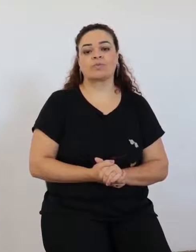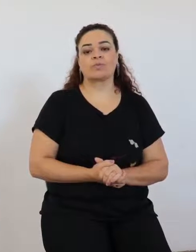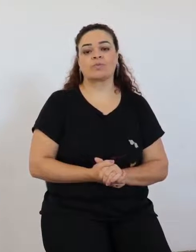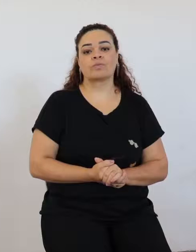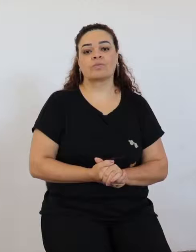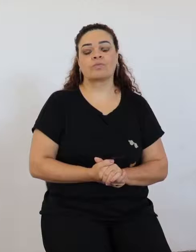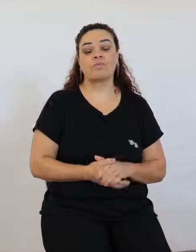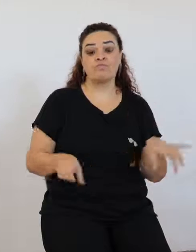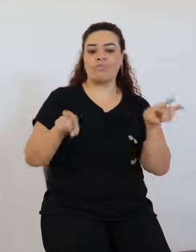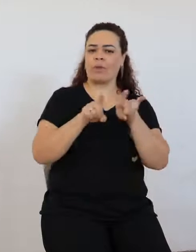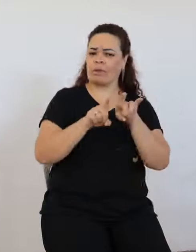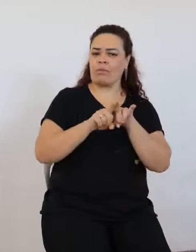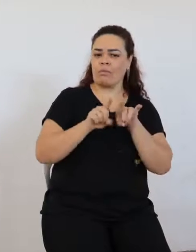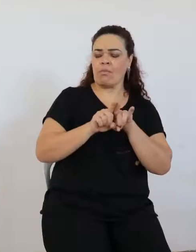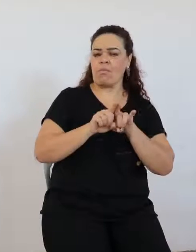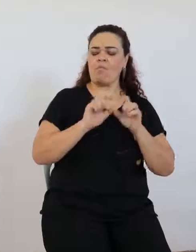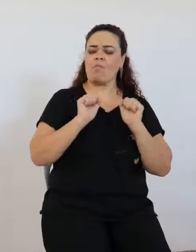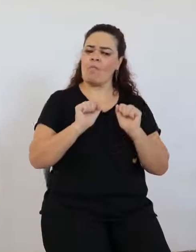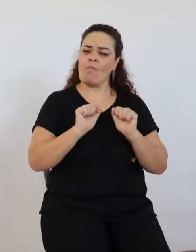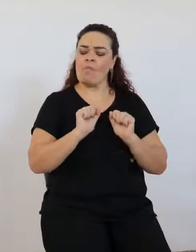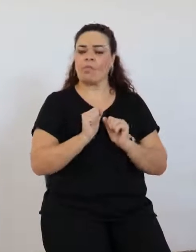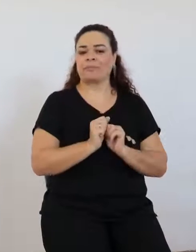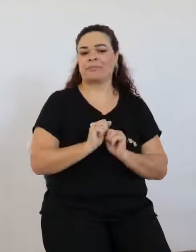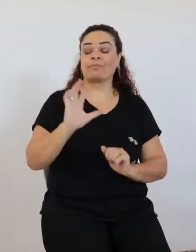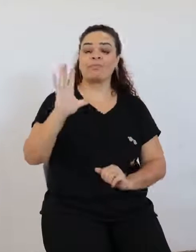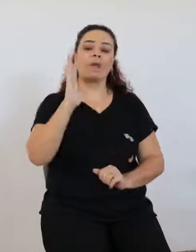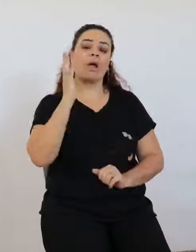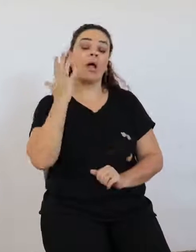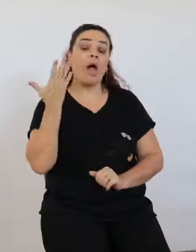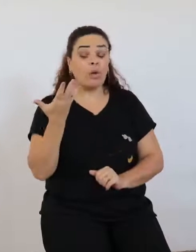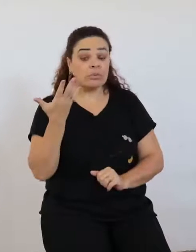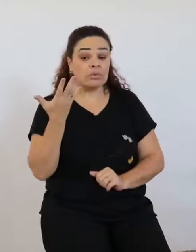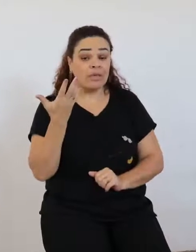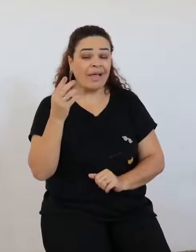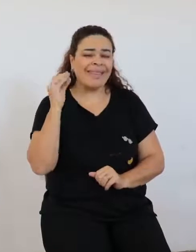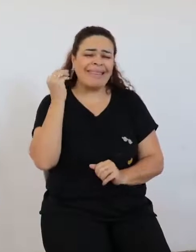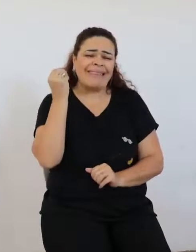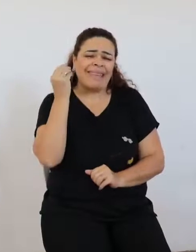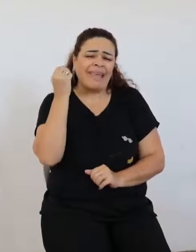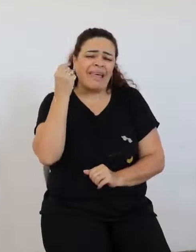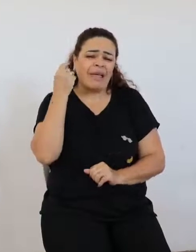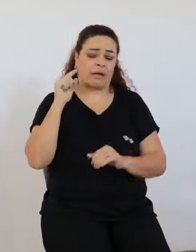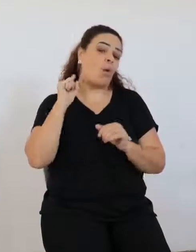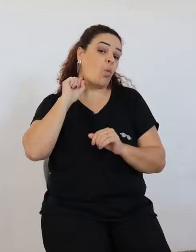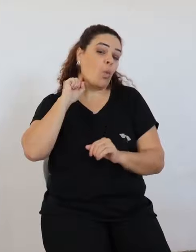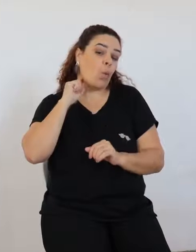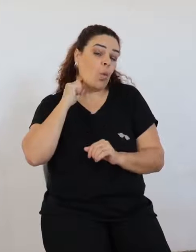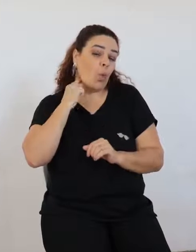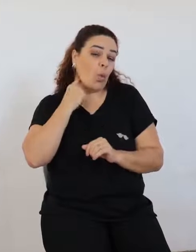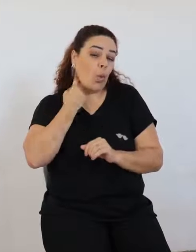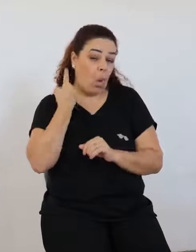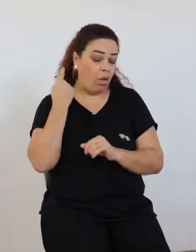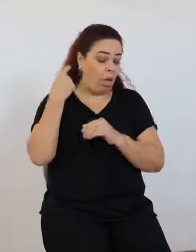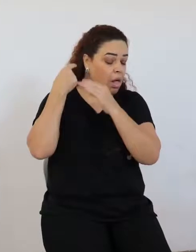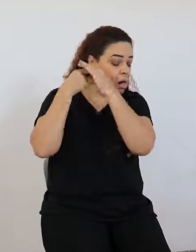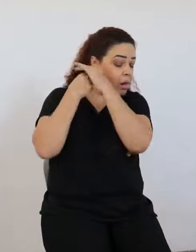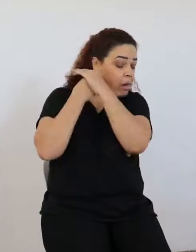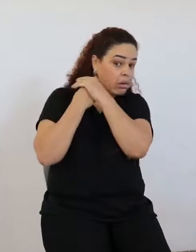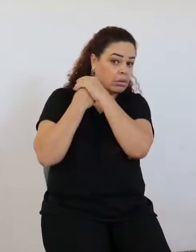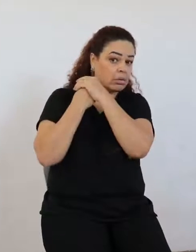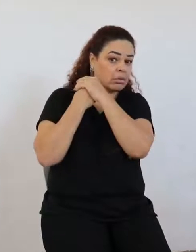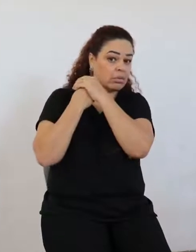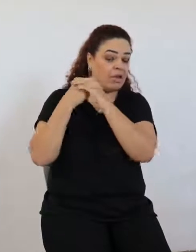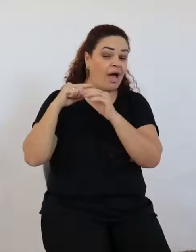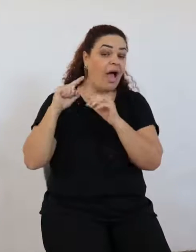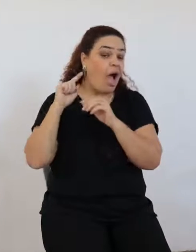Também ela pode ter um problema de audição por conta de uma rolha de cera, né? Então, a gente orienta os pais a não usarem o